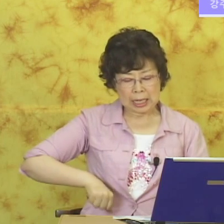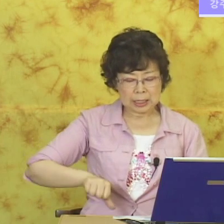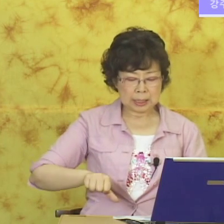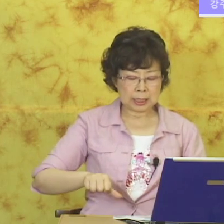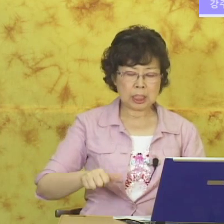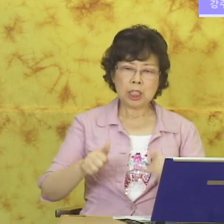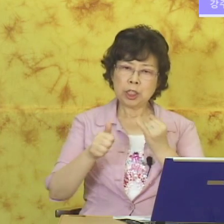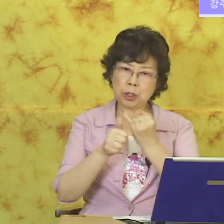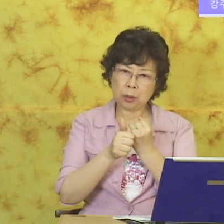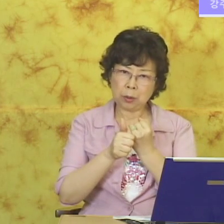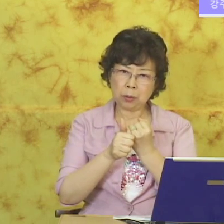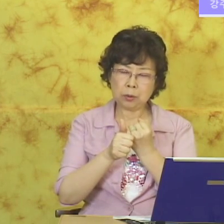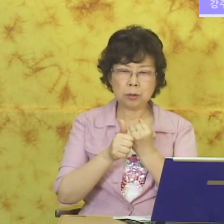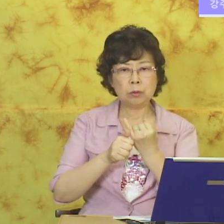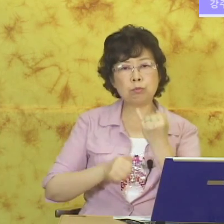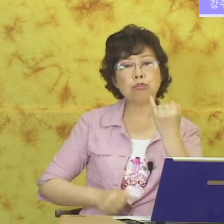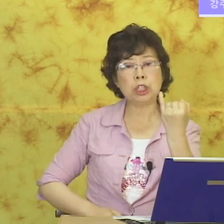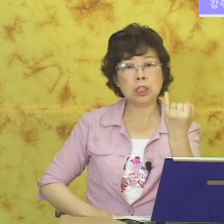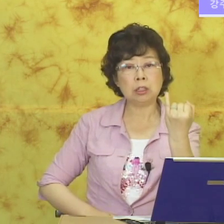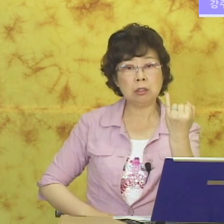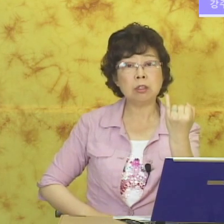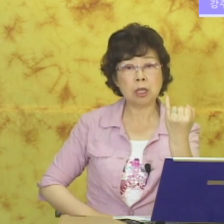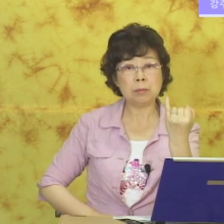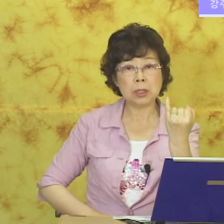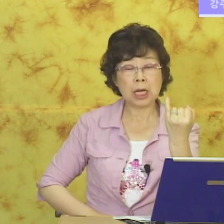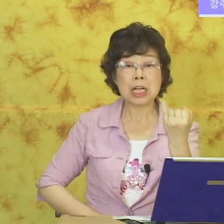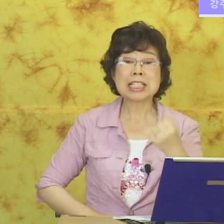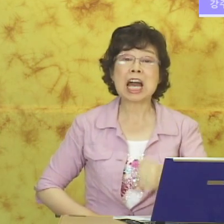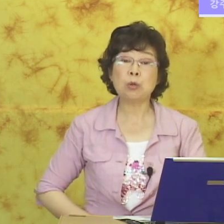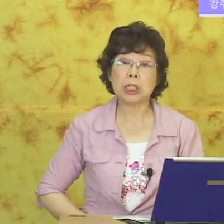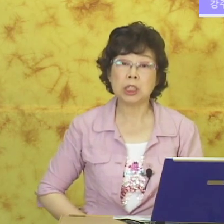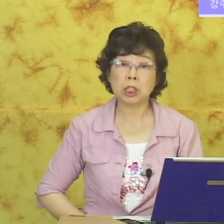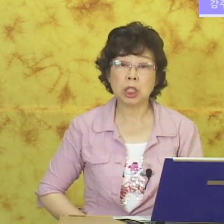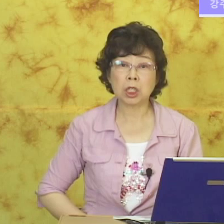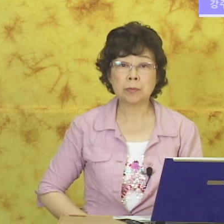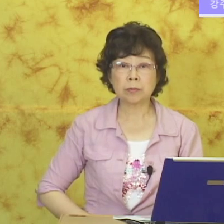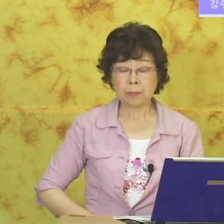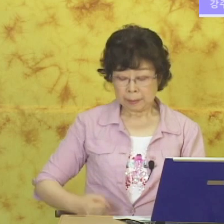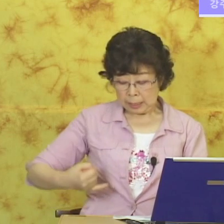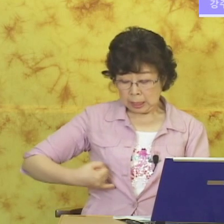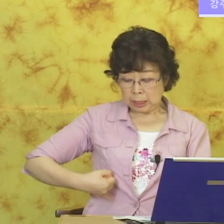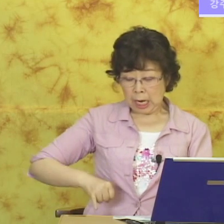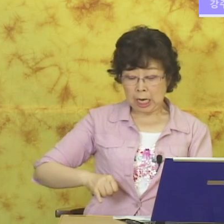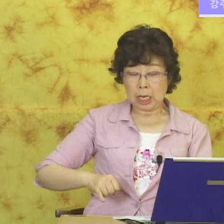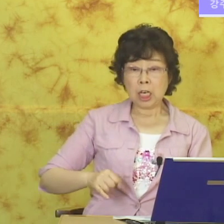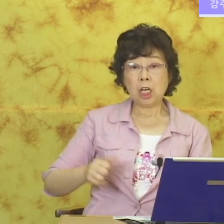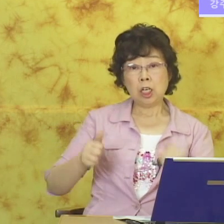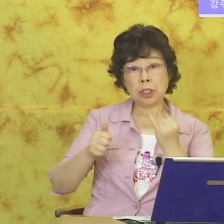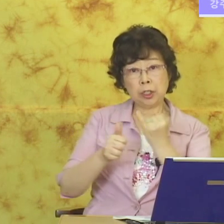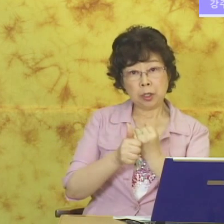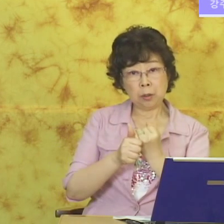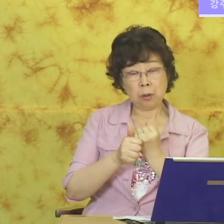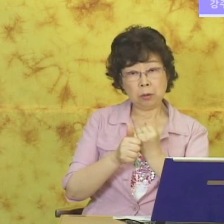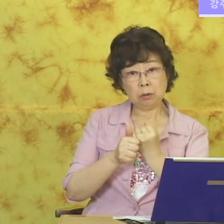아들. 결혼. 부인. 합니다. 사위는요. 딸. 결혼.